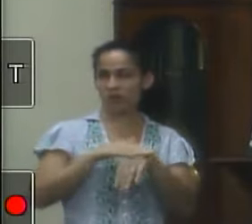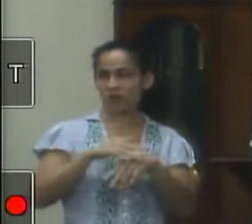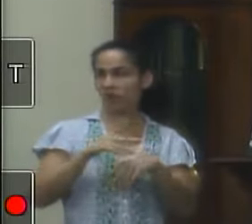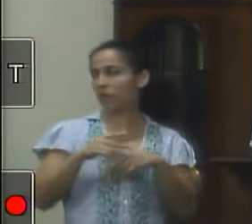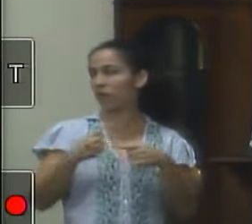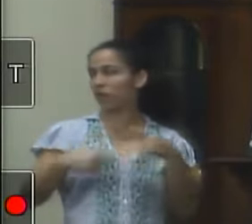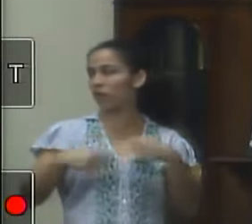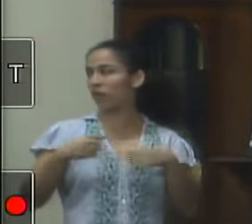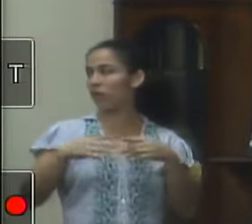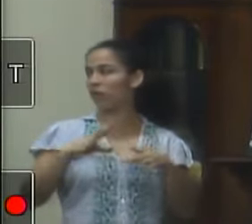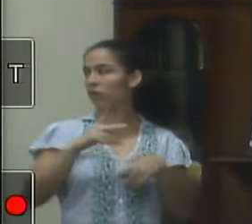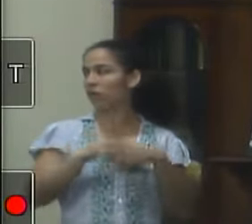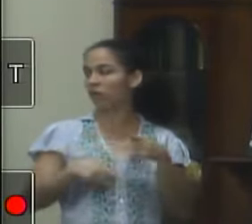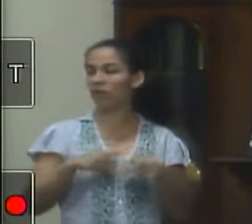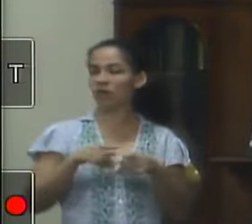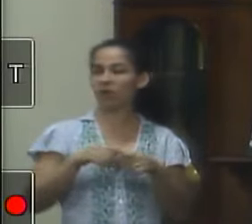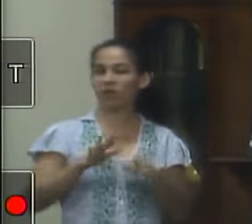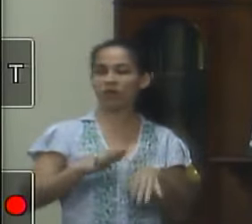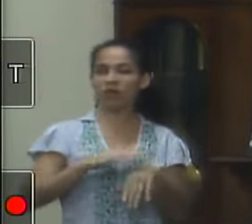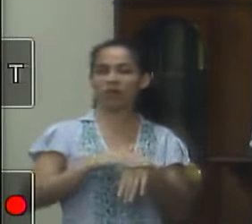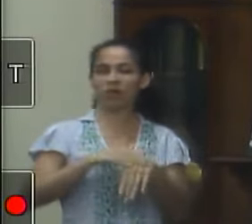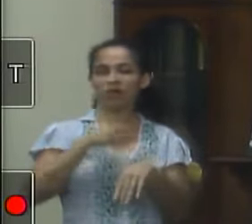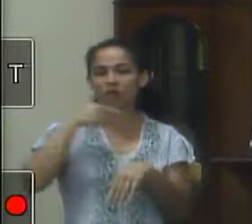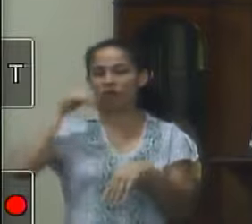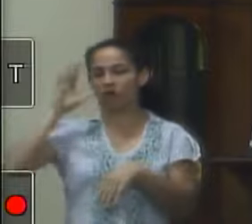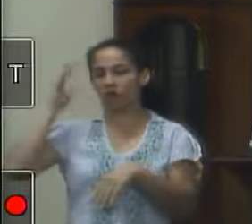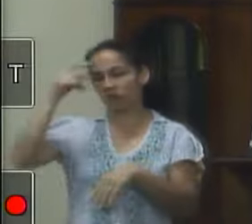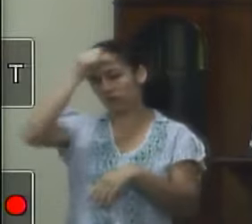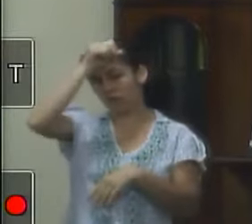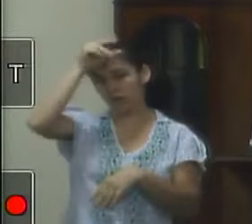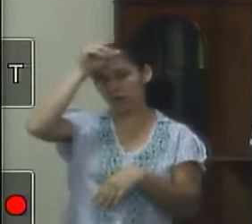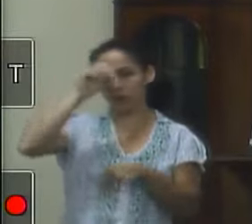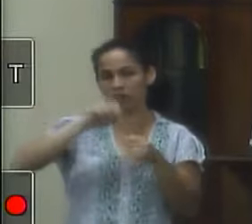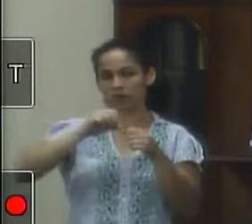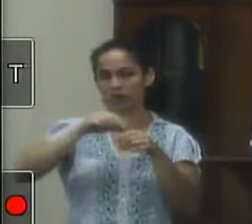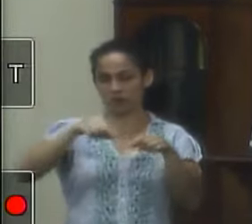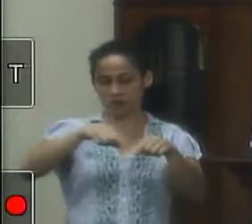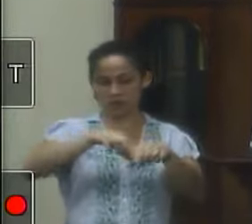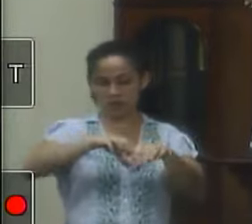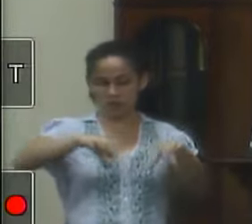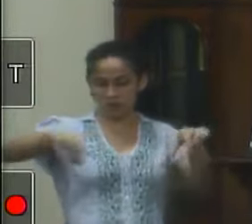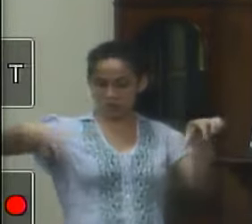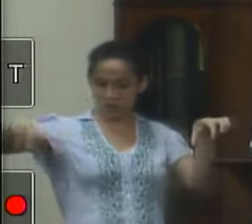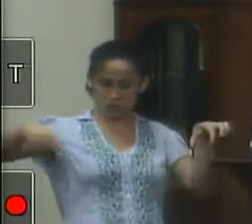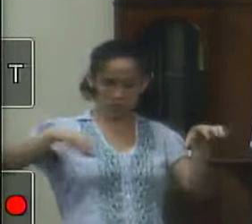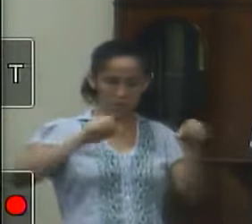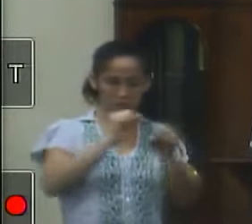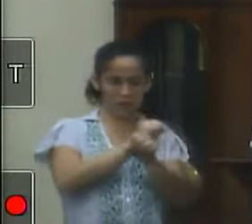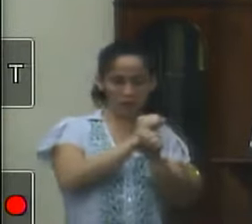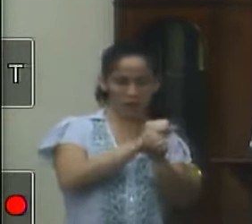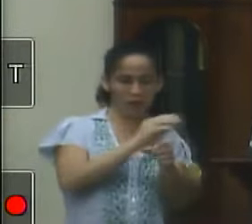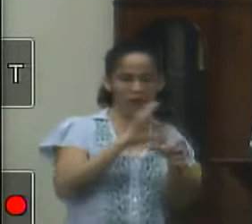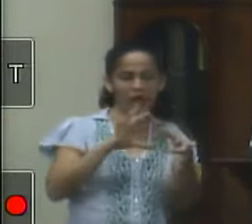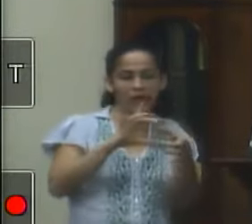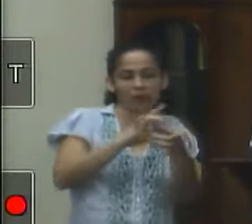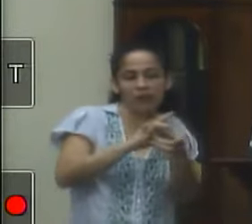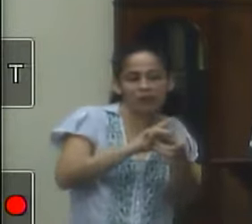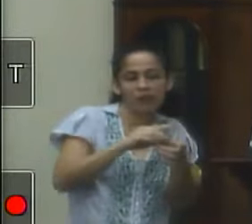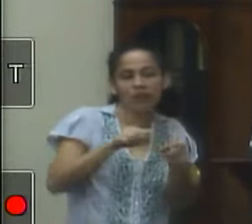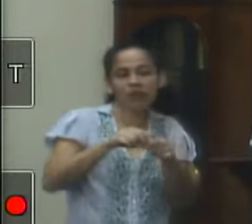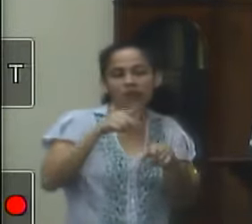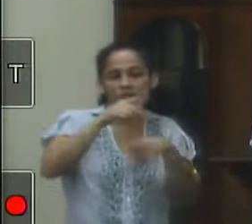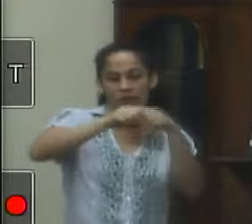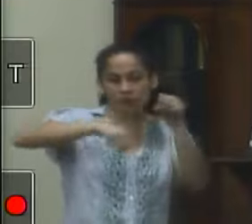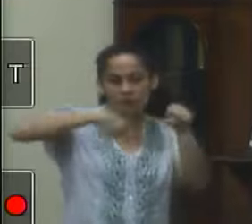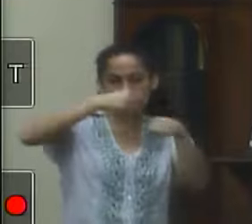e hoje eu venho aqui já falei com o prefeito ontem para construir um bicicletário ali naquela praça que pode ser alterada